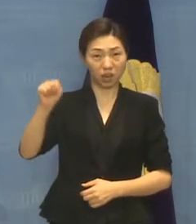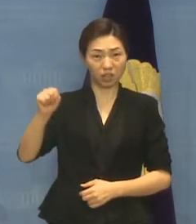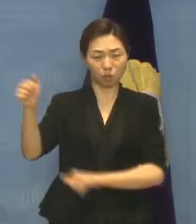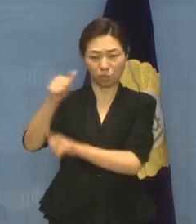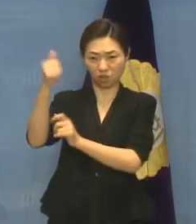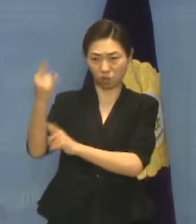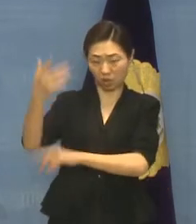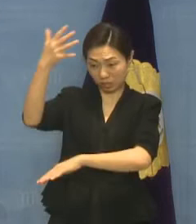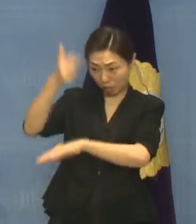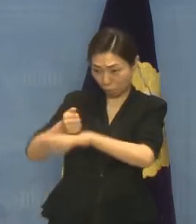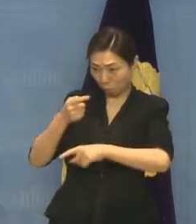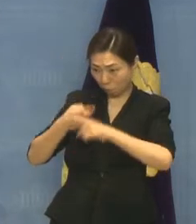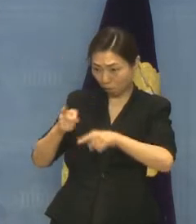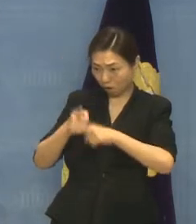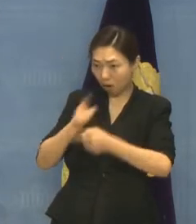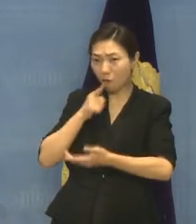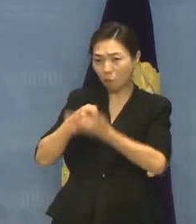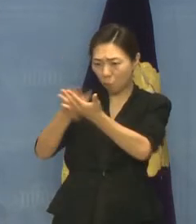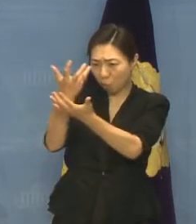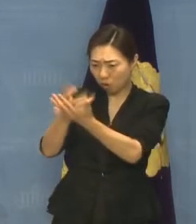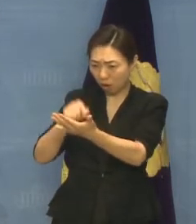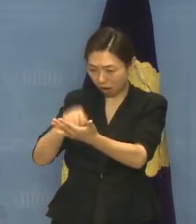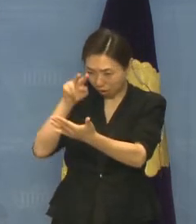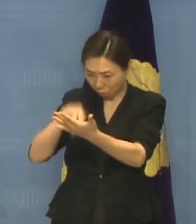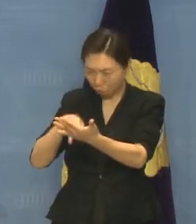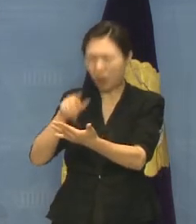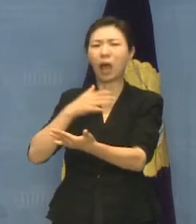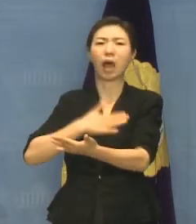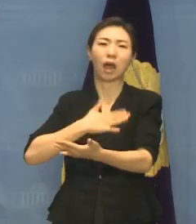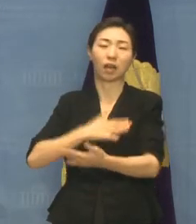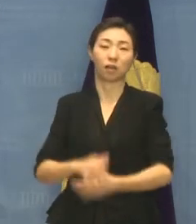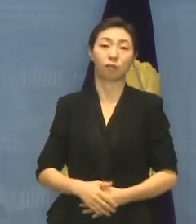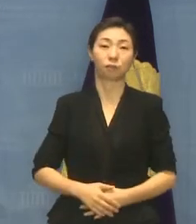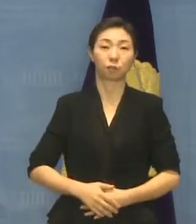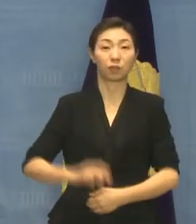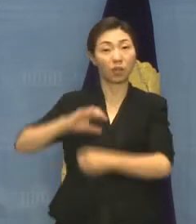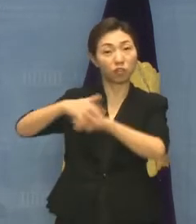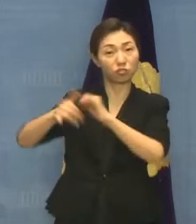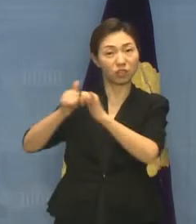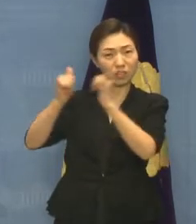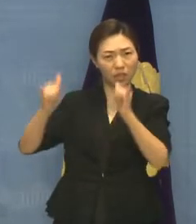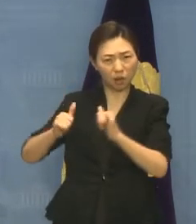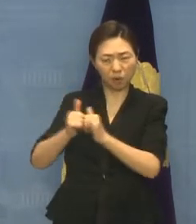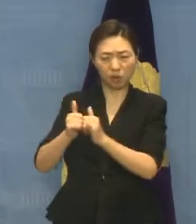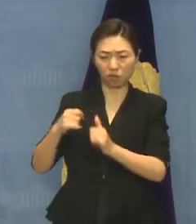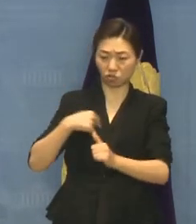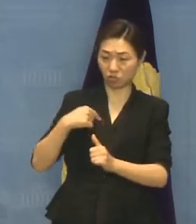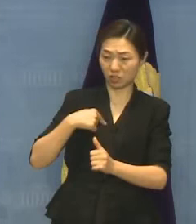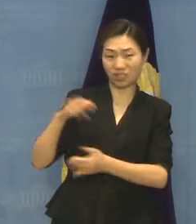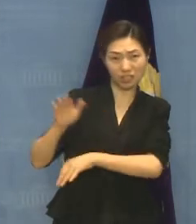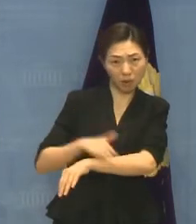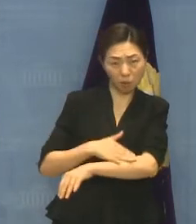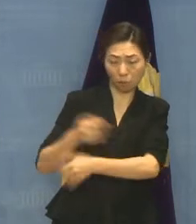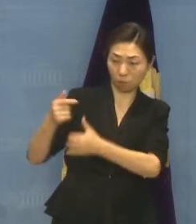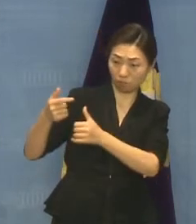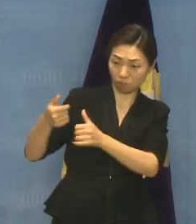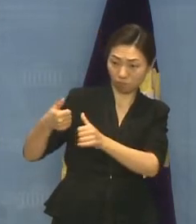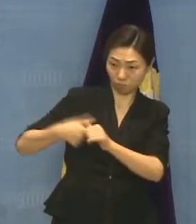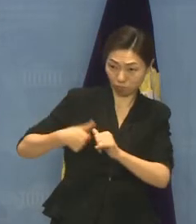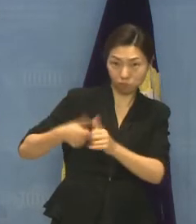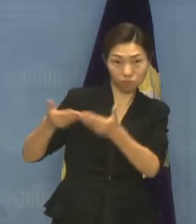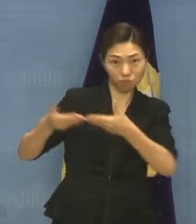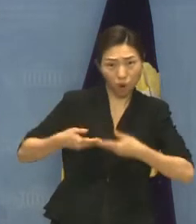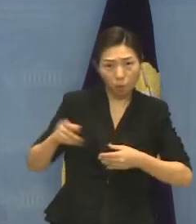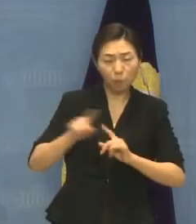드러났다고 생각을 합니다. 또한 국제사회의 지적이 궁극적으로 향하는 바는 이와 같은 협약의